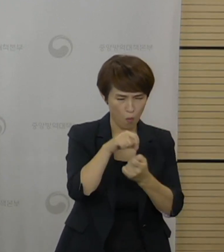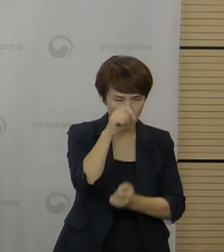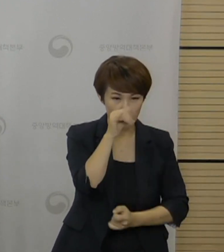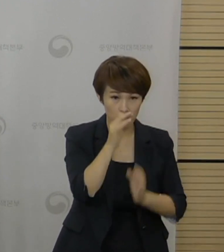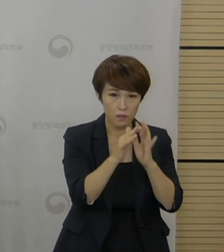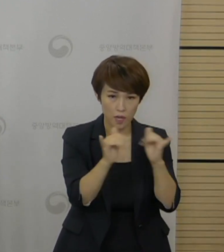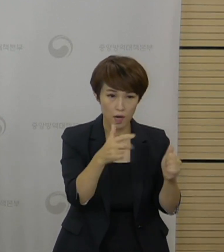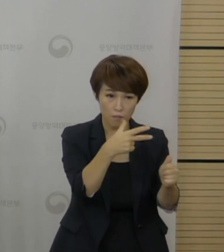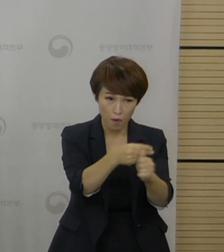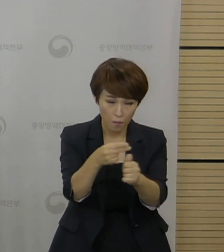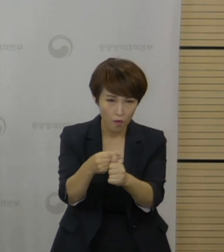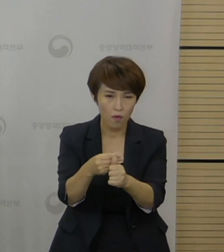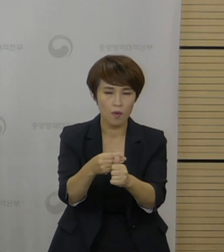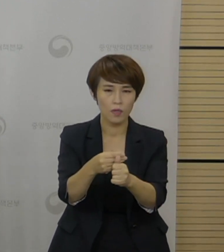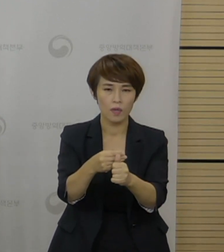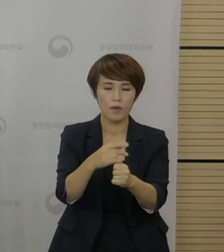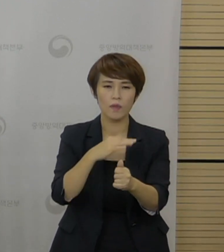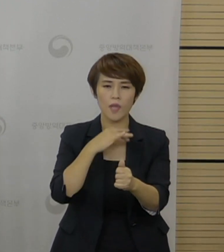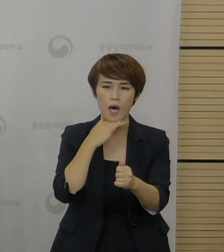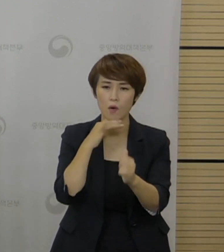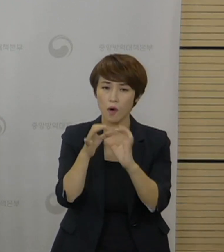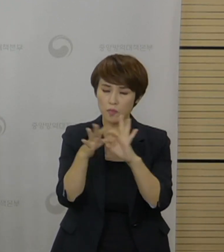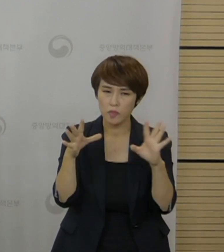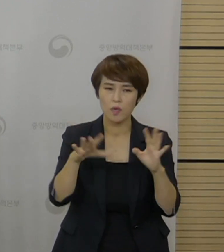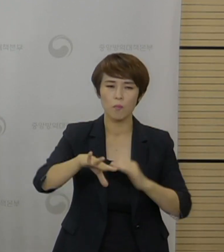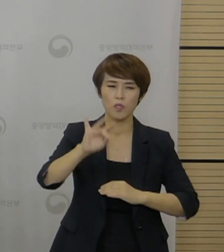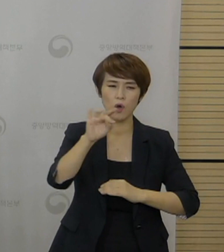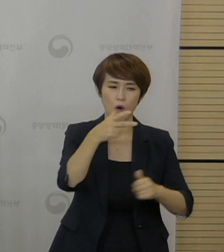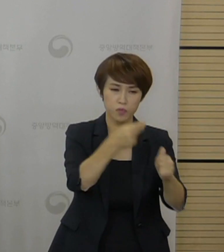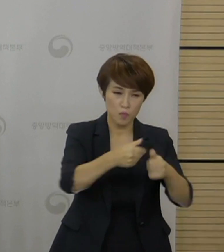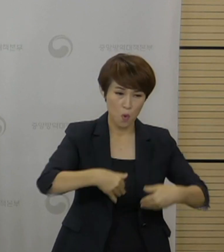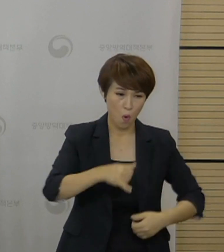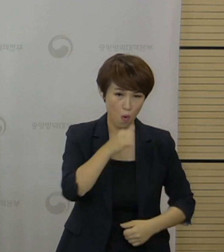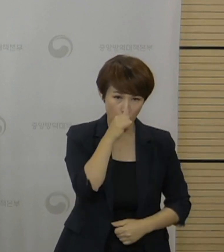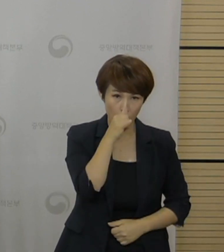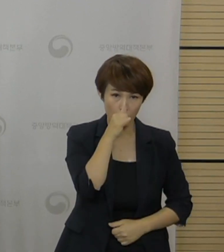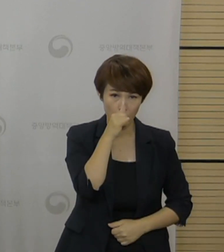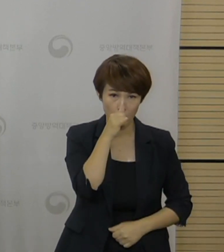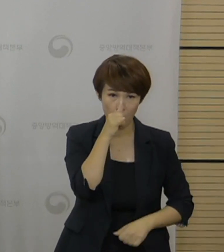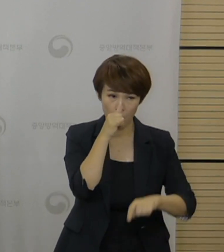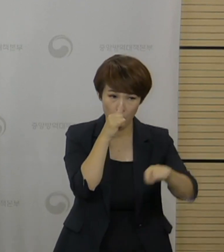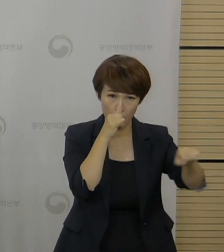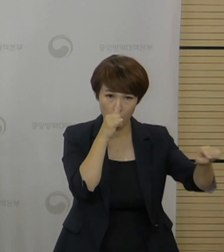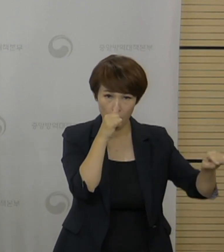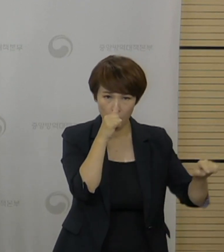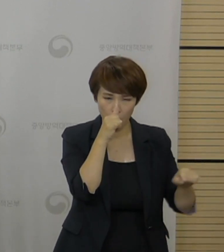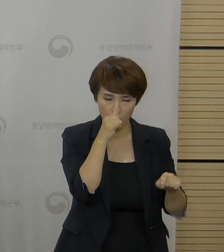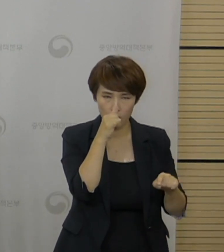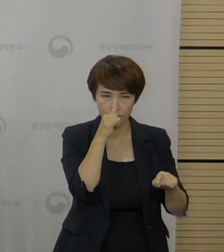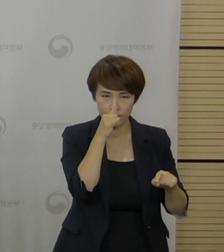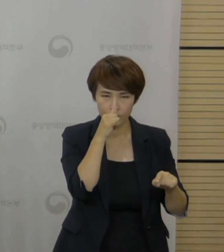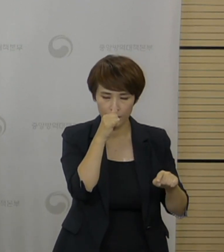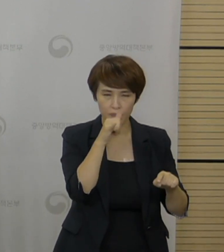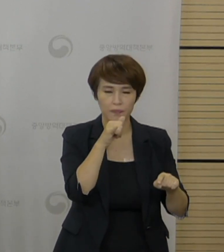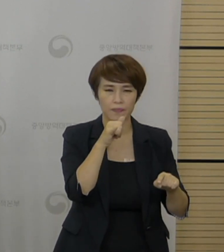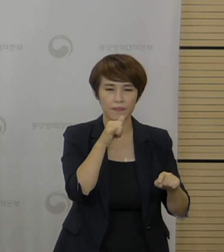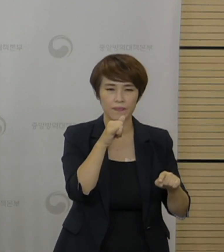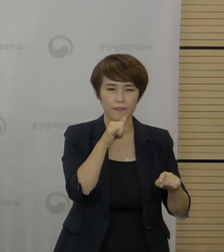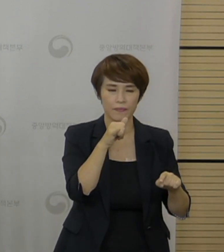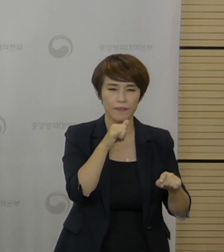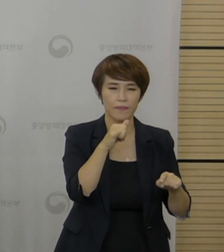연령대 이외의 대상자에 대한 우선 접종에 대해서는 기본적으로 연령대별 접종을 시행하면서